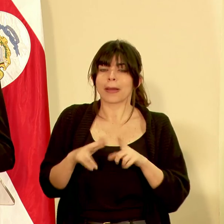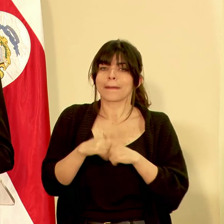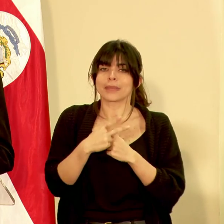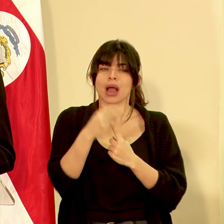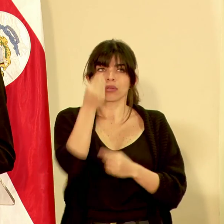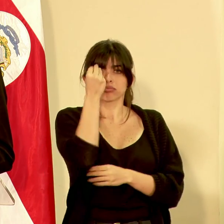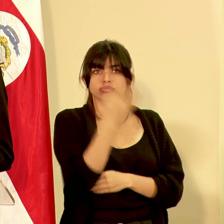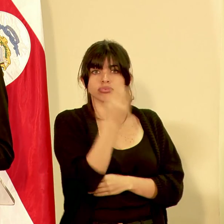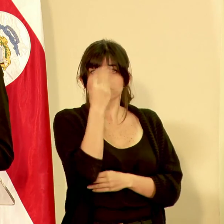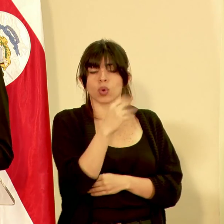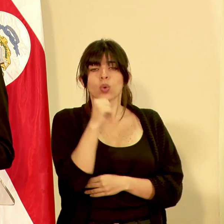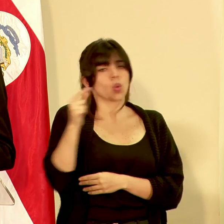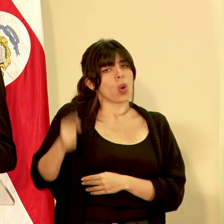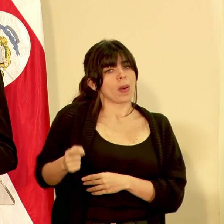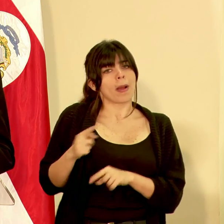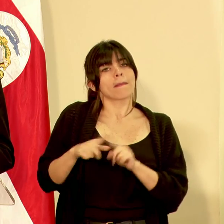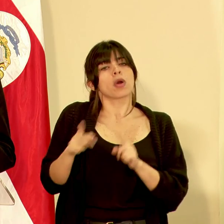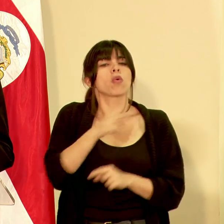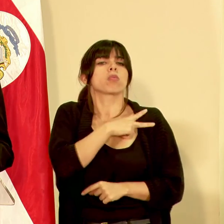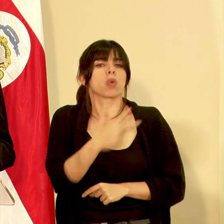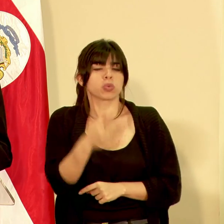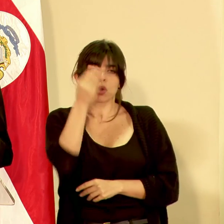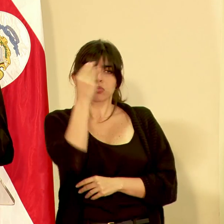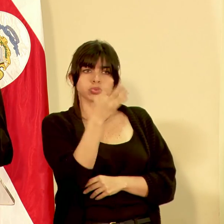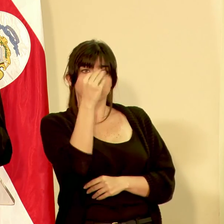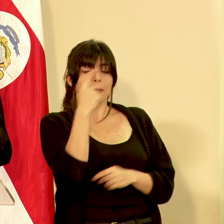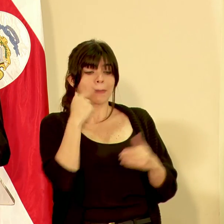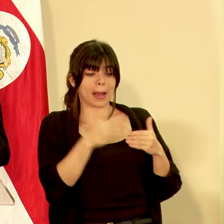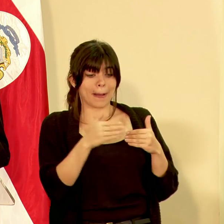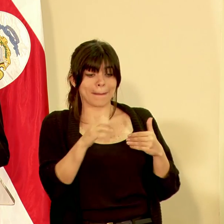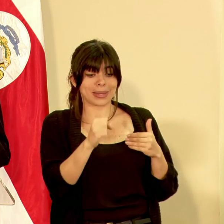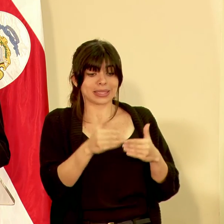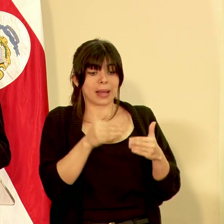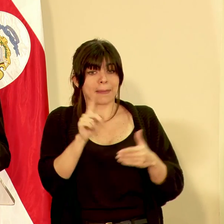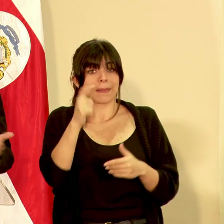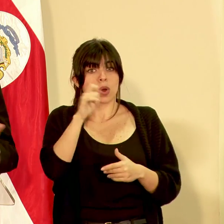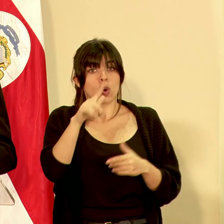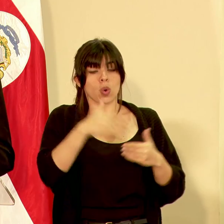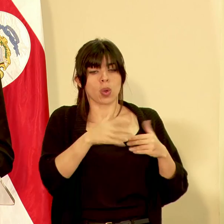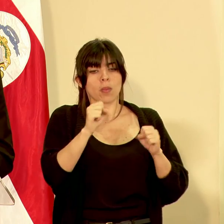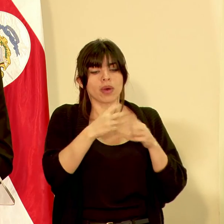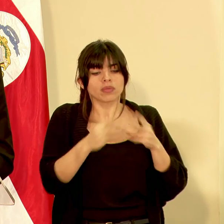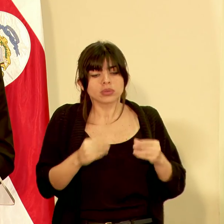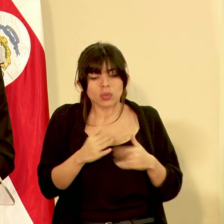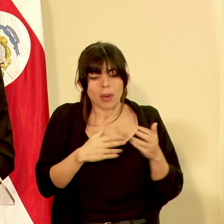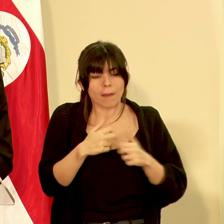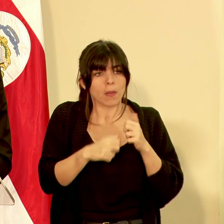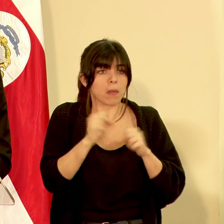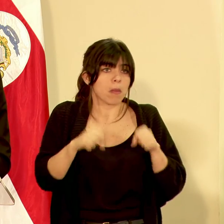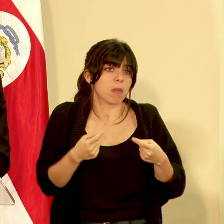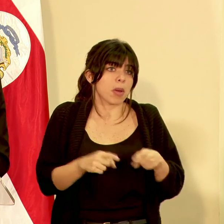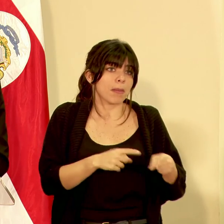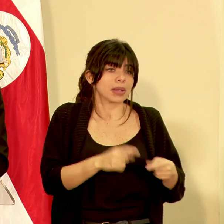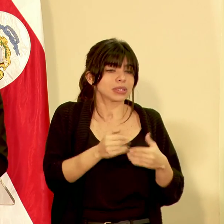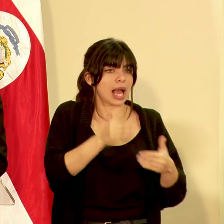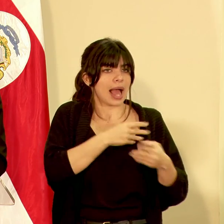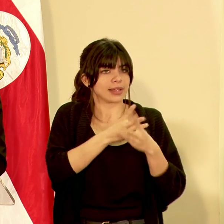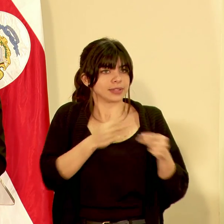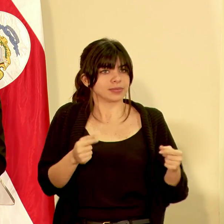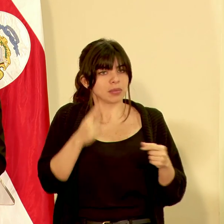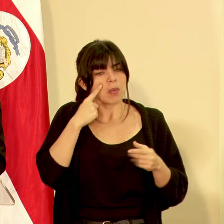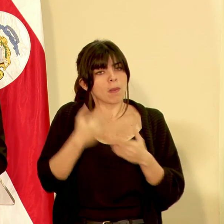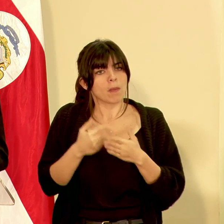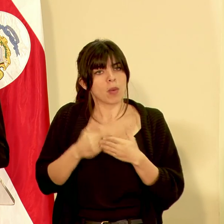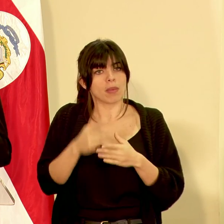declararlo no es de carácter obligatorio pero voluntario para en ese mes antes del primero de julio poder solventar todos los problemas que puedan aparecer esto no